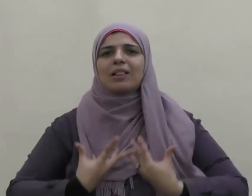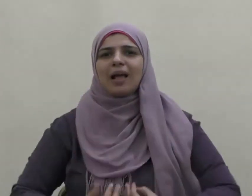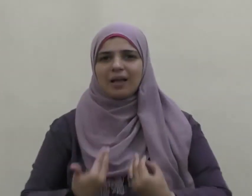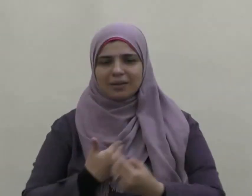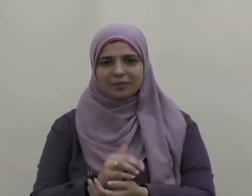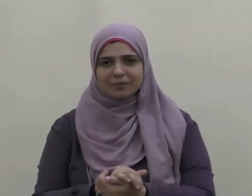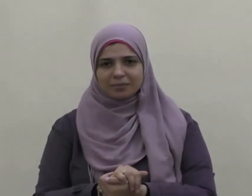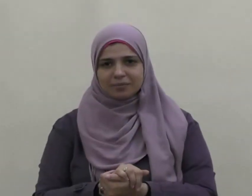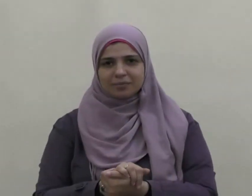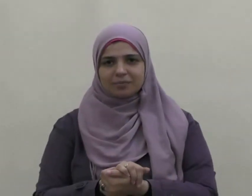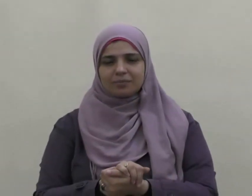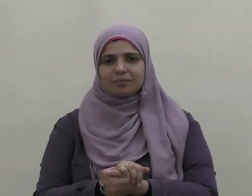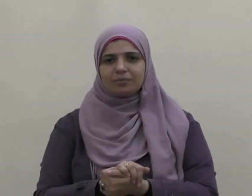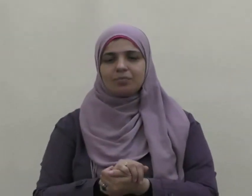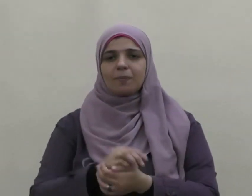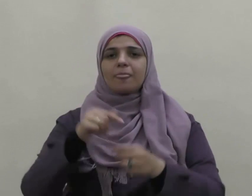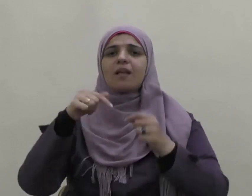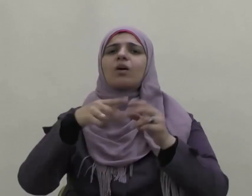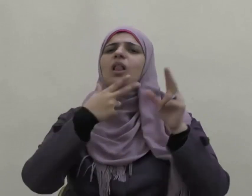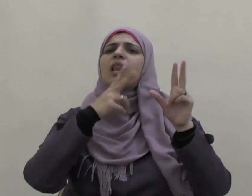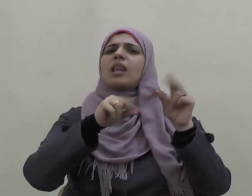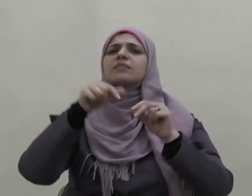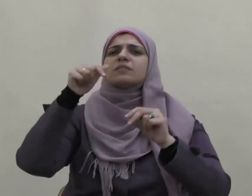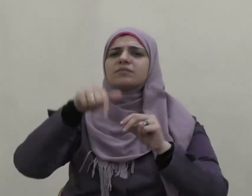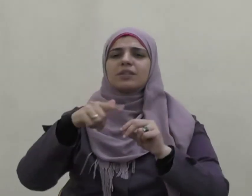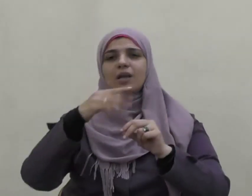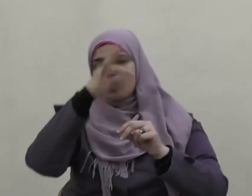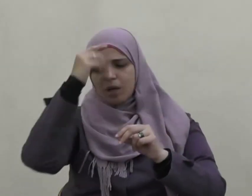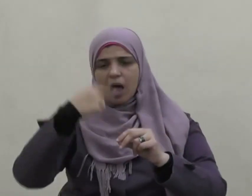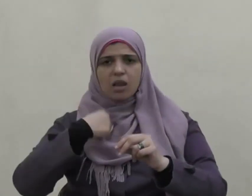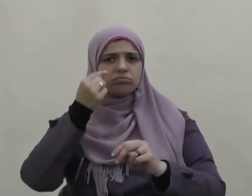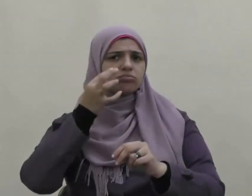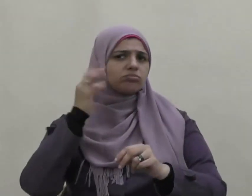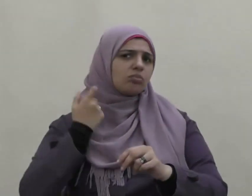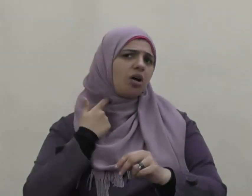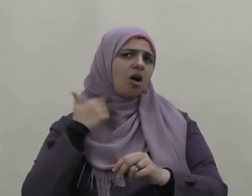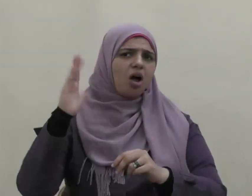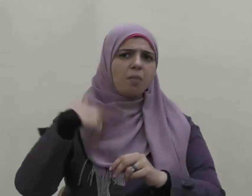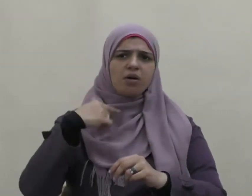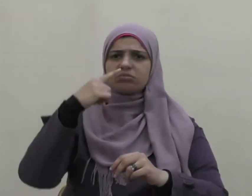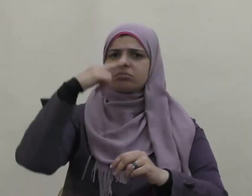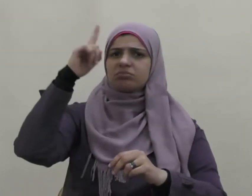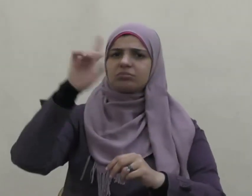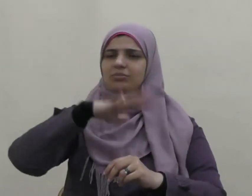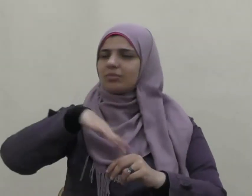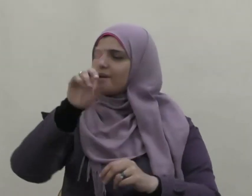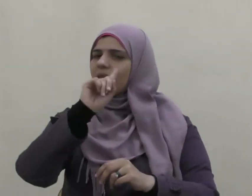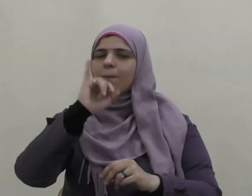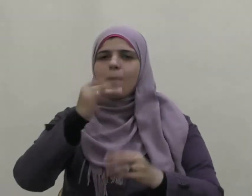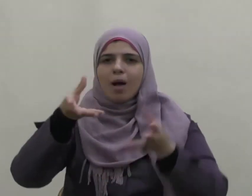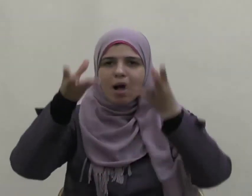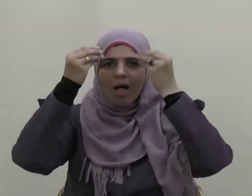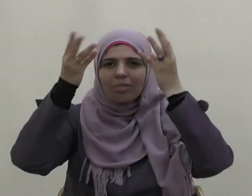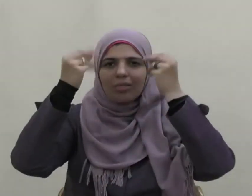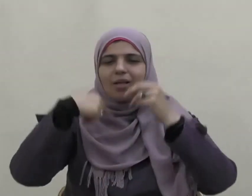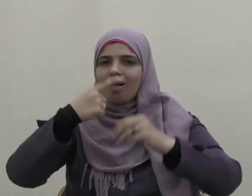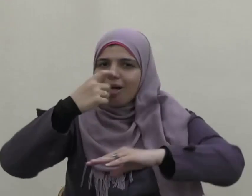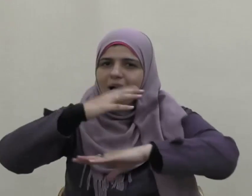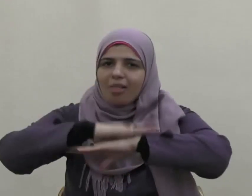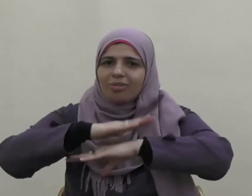وفي هذا ما فيه من إنكار الذات ومعرفة قدر العلم واحترامه وبيان